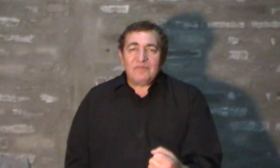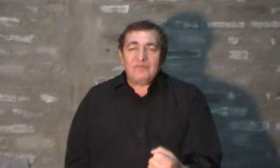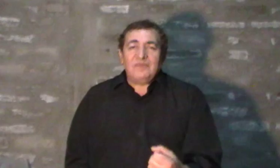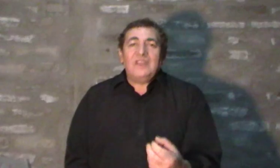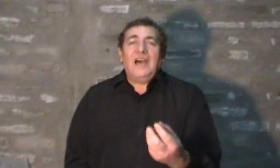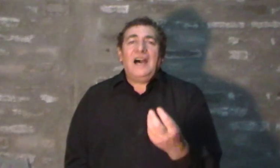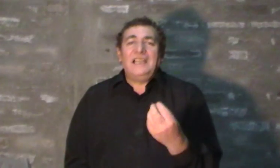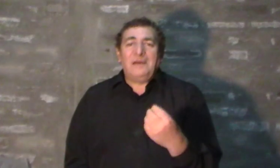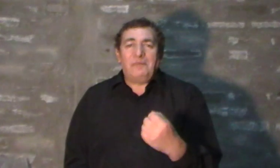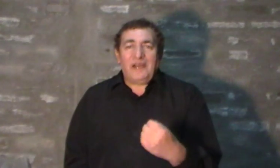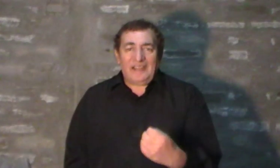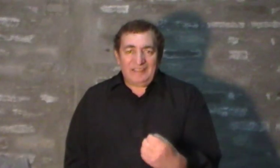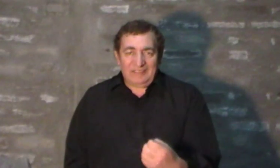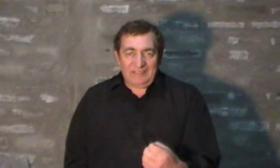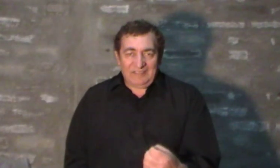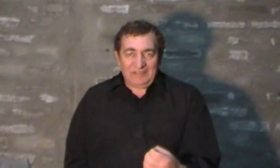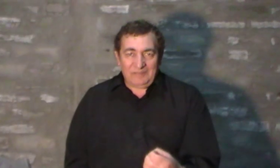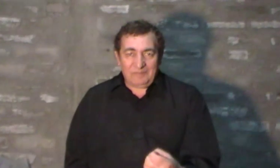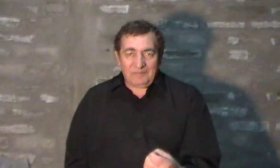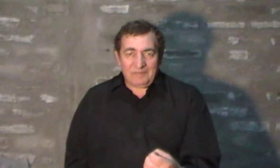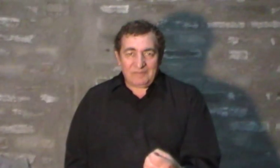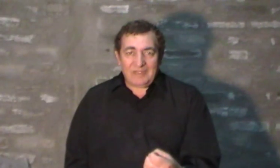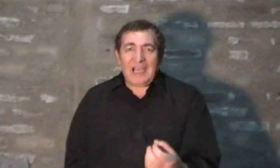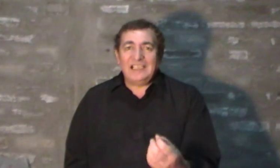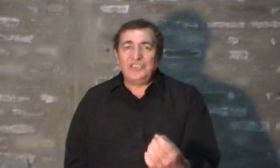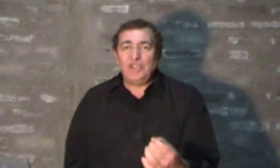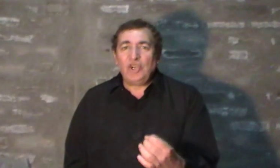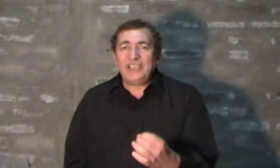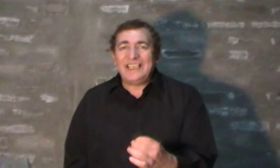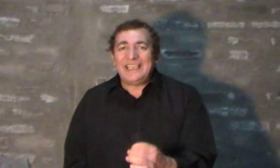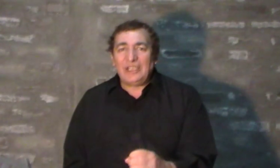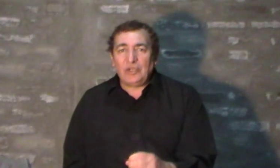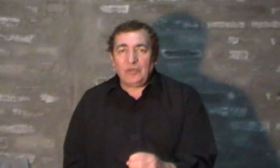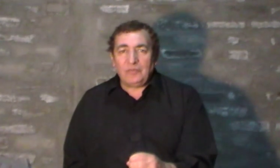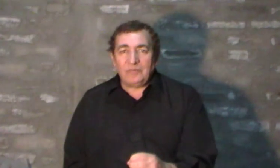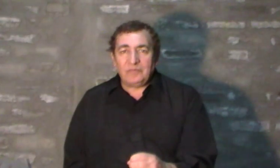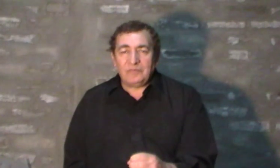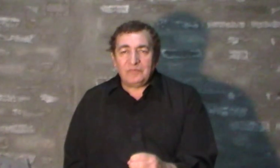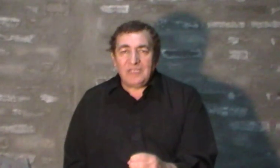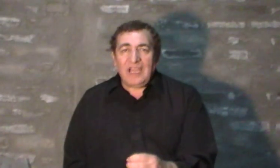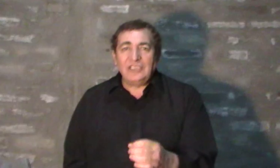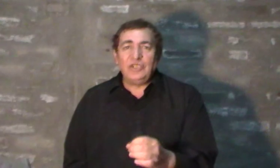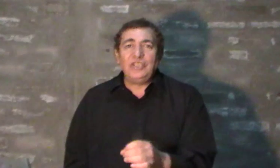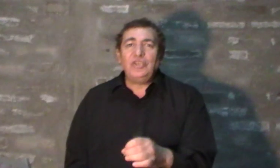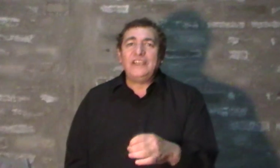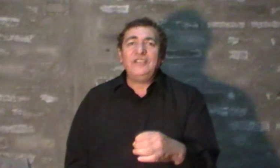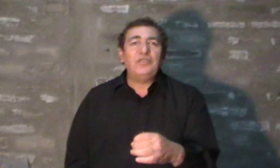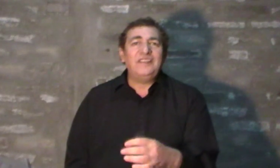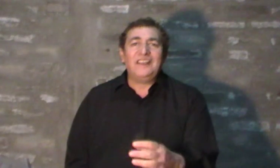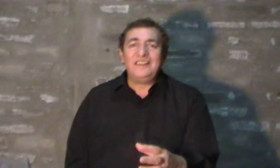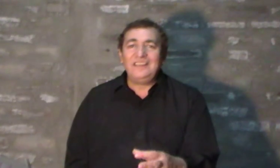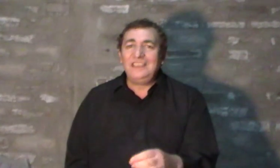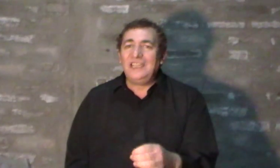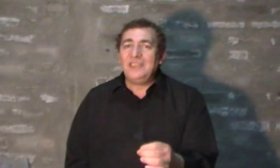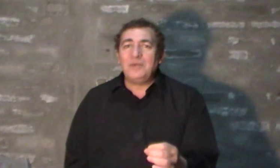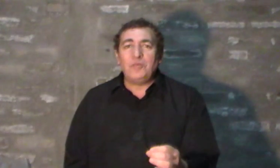a la paz, al yo creo. Al yo creo que esto es así y nadie me